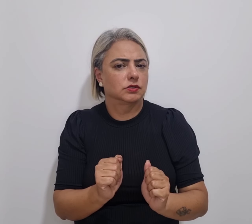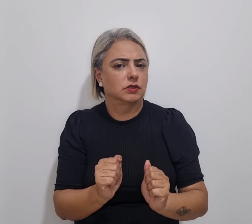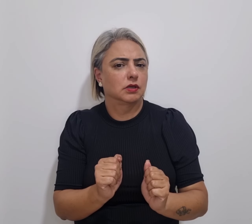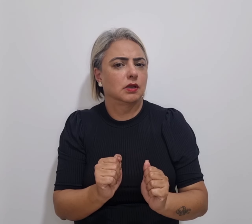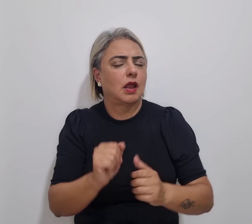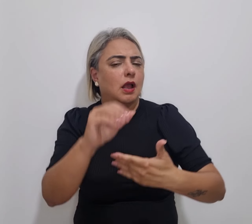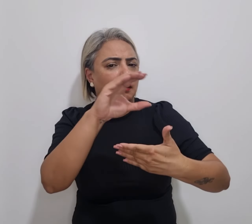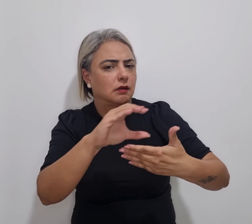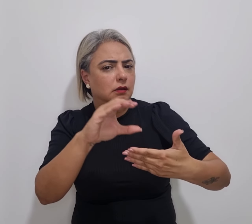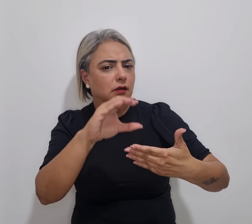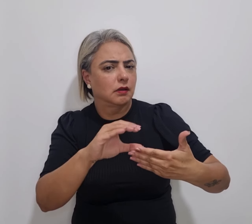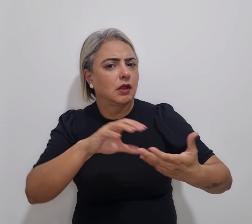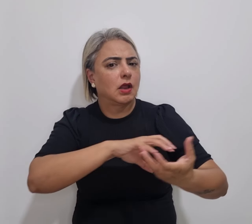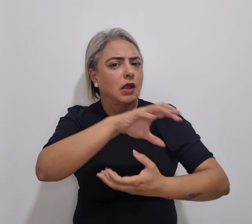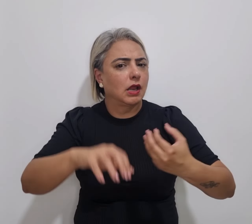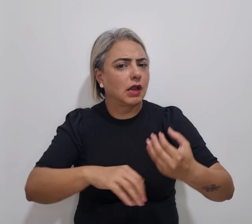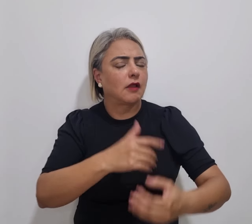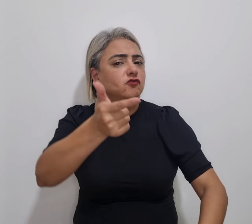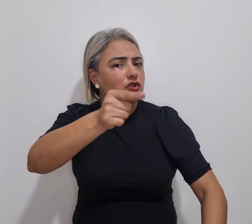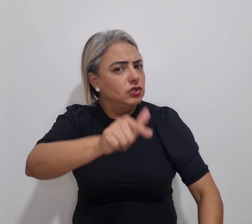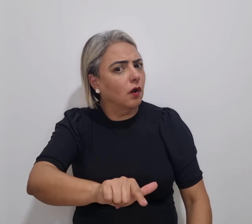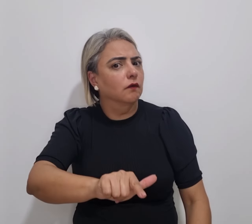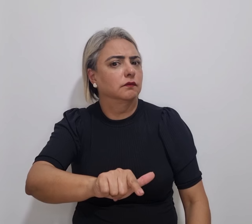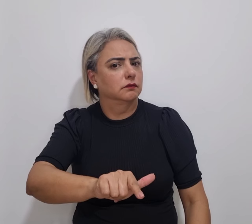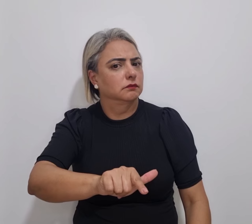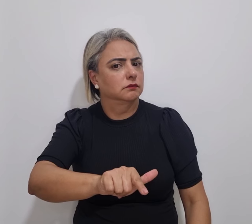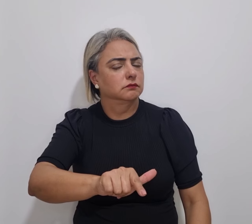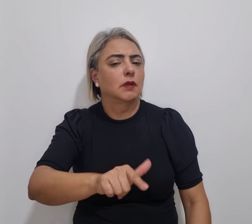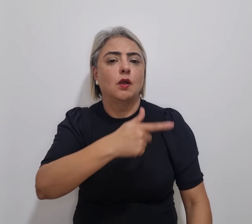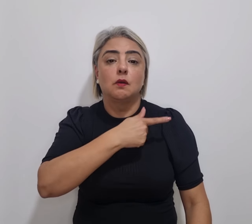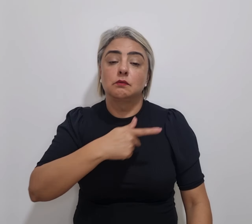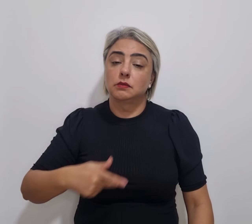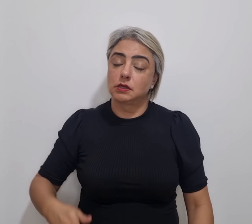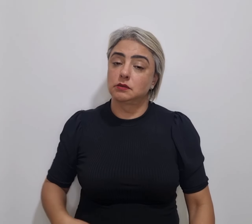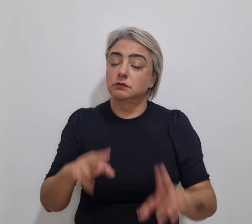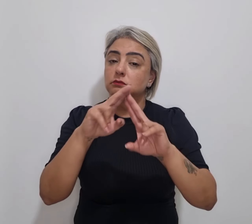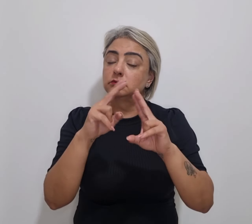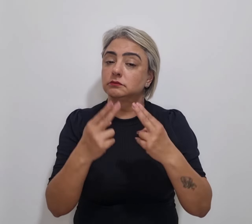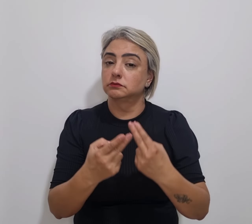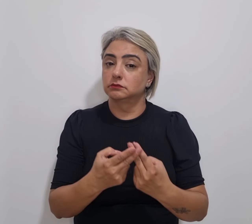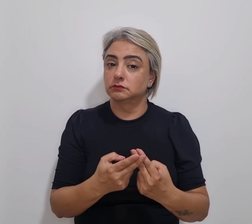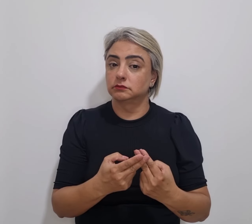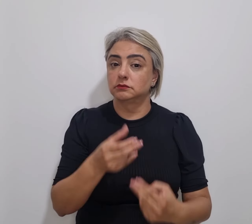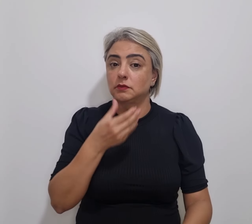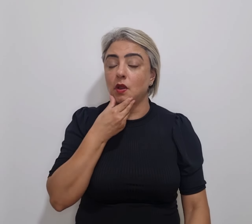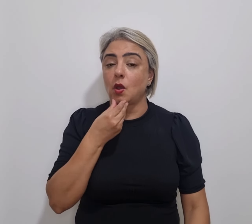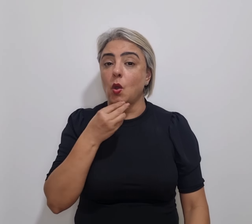categoria em greve novamente. O presidente da CLDF, Wellington Luiz,